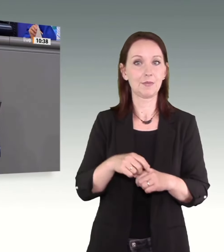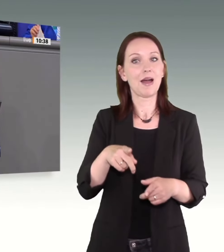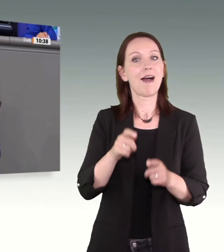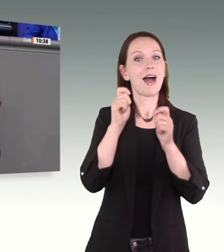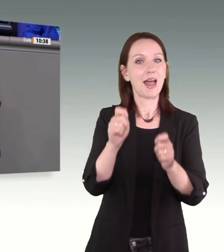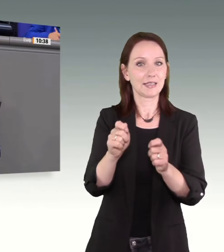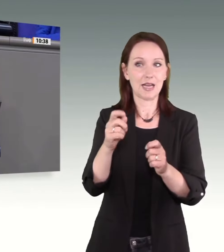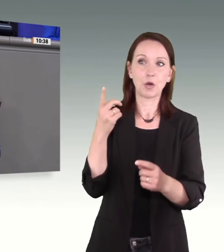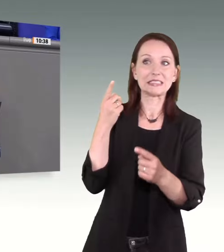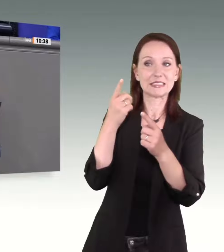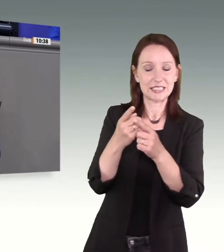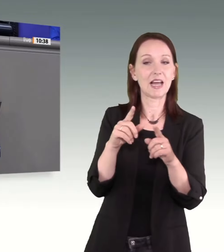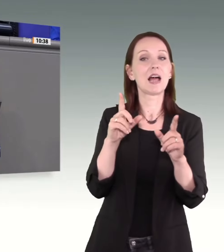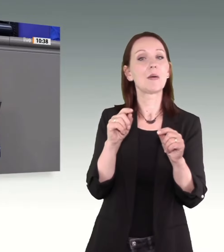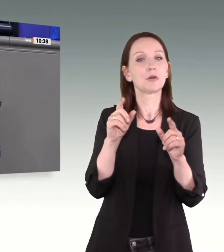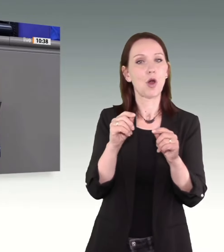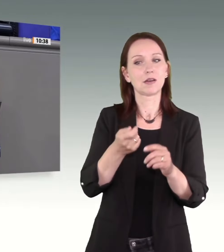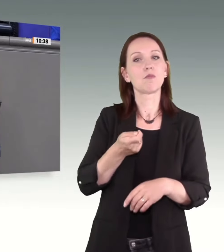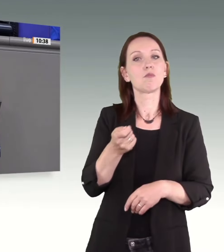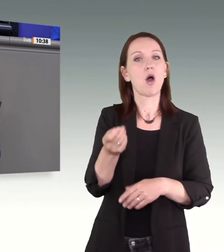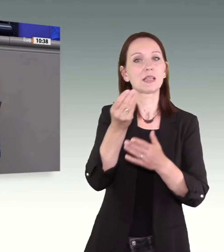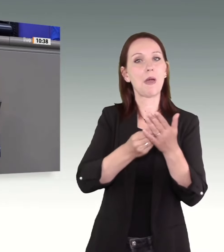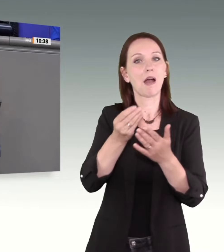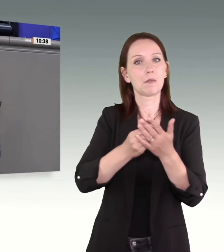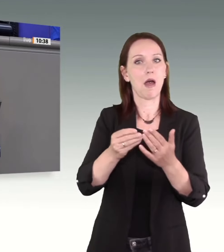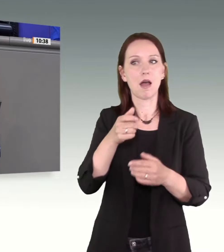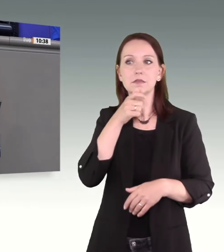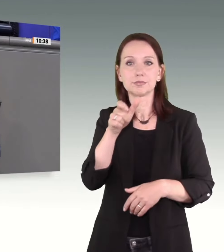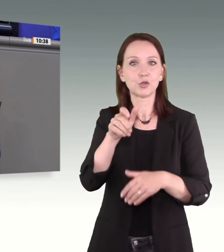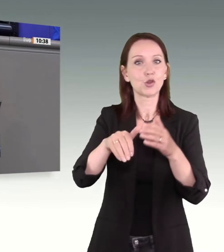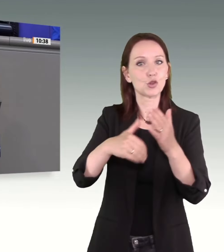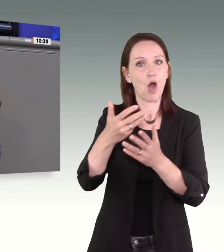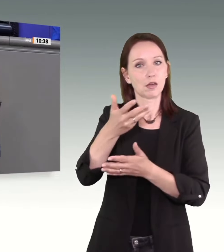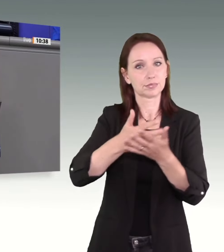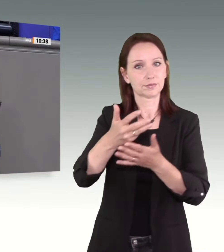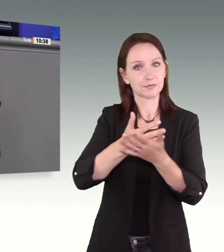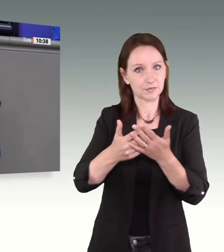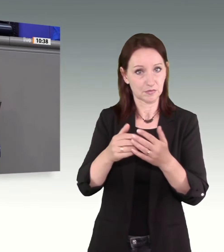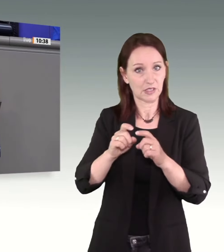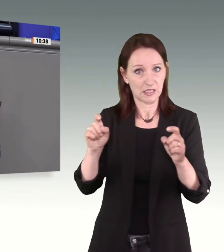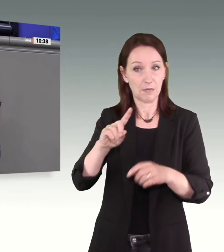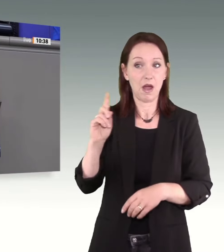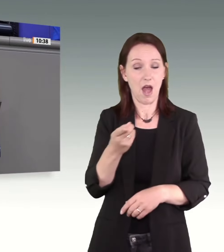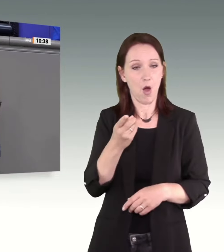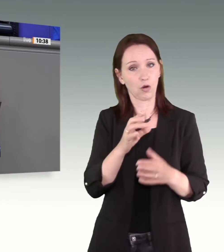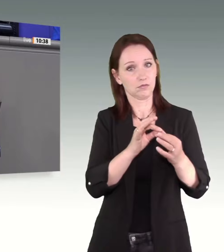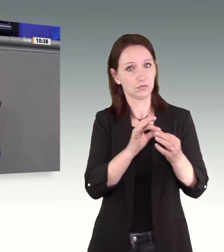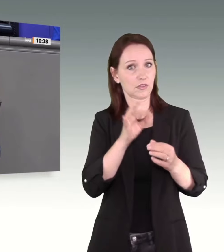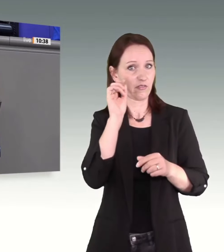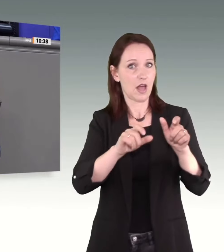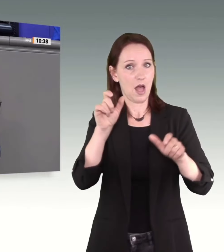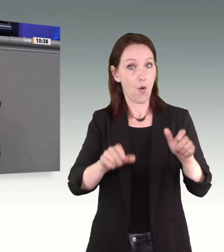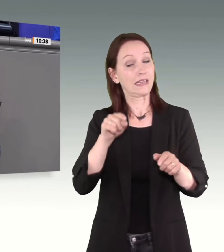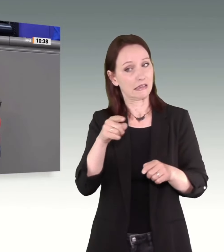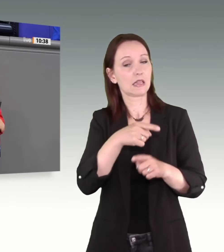dieses Antrags, also über neue Mordmerkmale zu sprechen, durchaus etwas ist, auch wenn es um Frauen geht, was wir tatsächlich teilen.